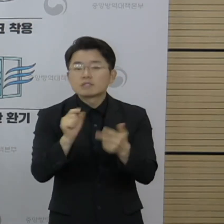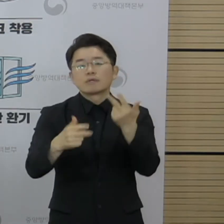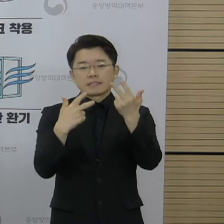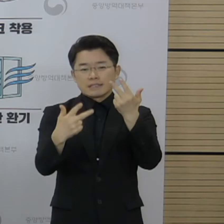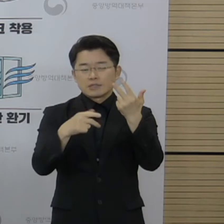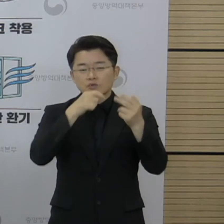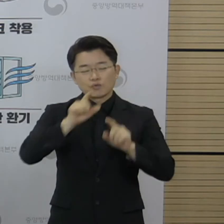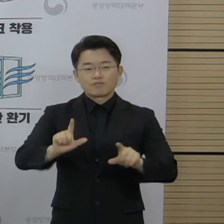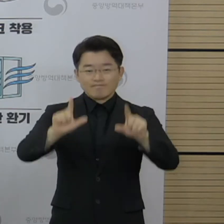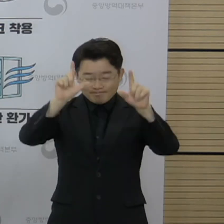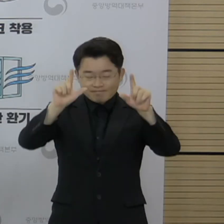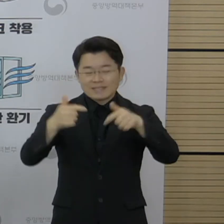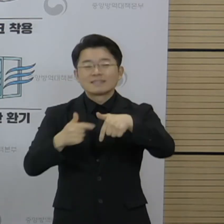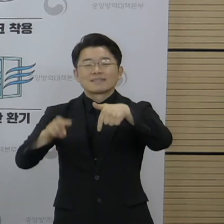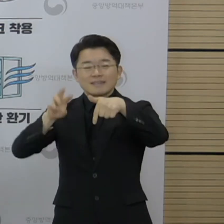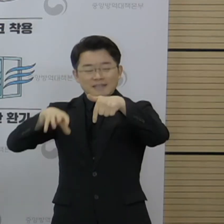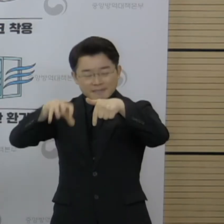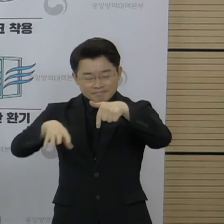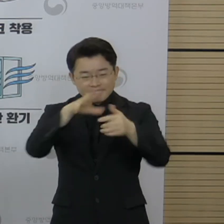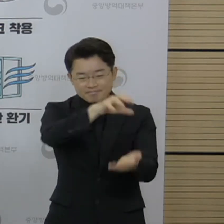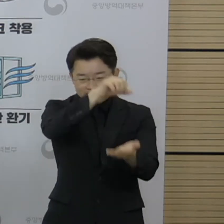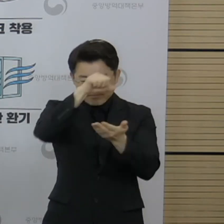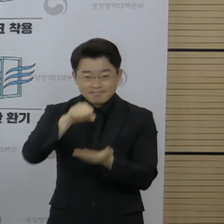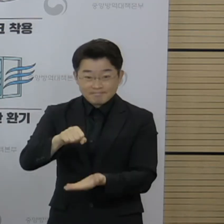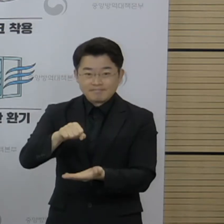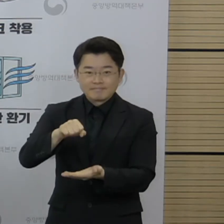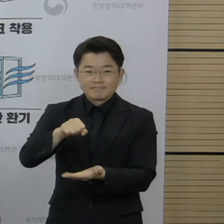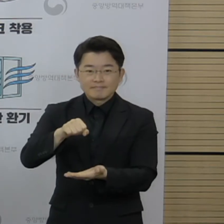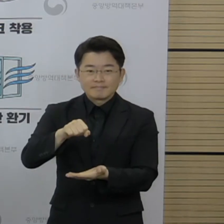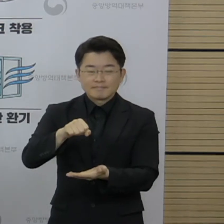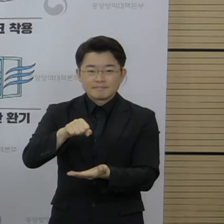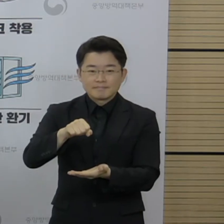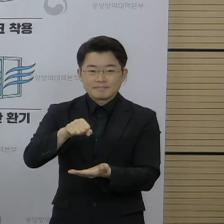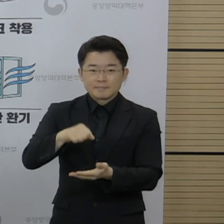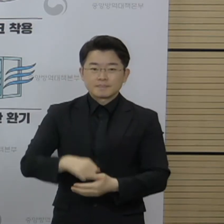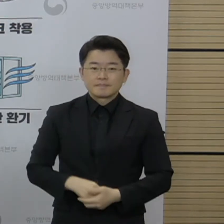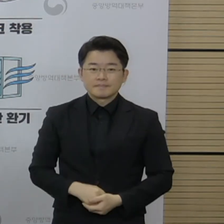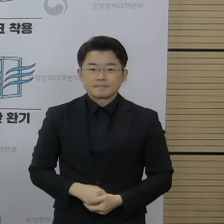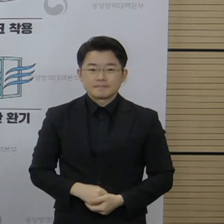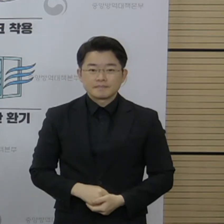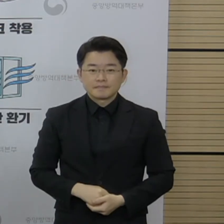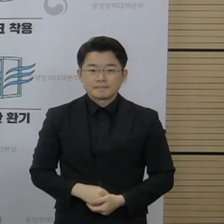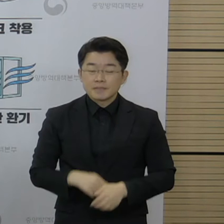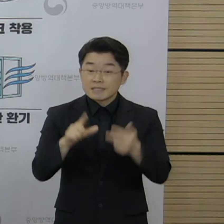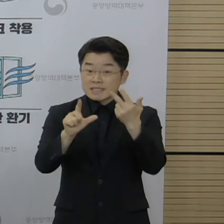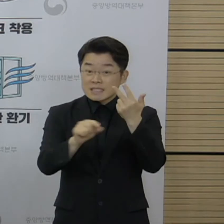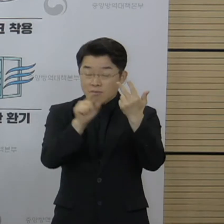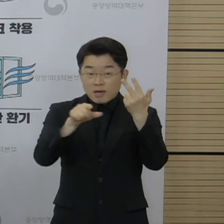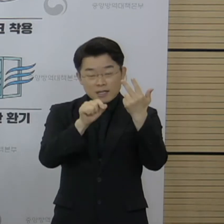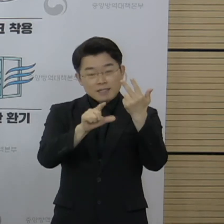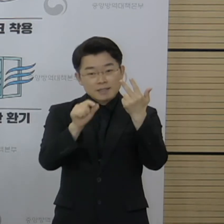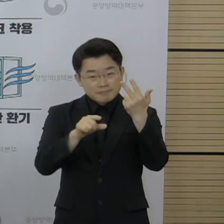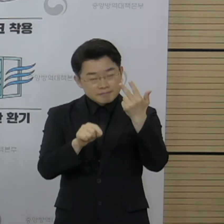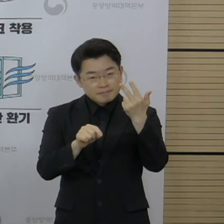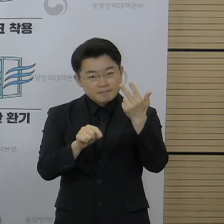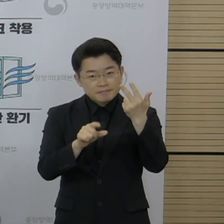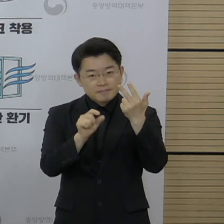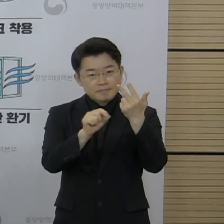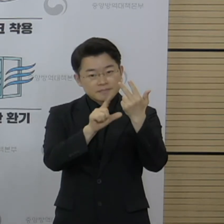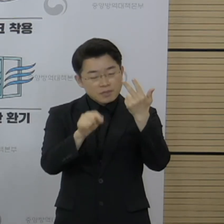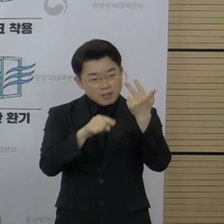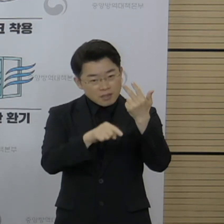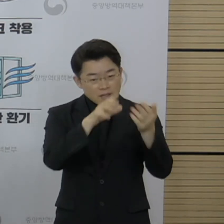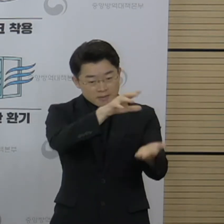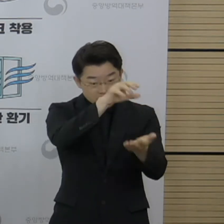7일 수요일 인천공항에 도착합니다. 화이자 백신은 7월에 점진적으로 보다 많은 물량이